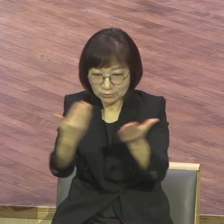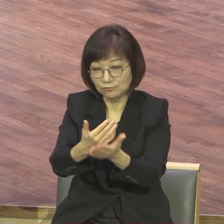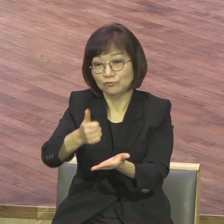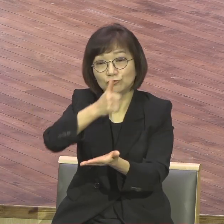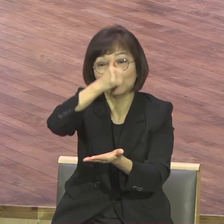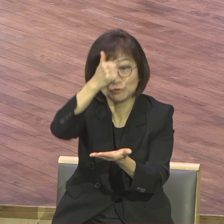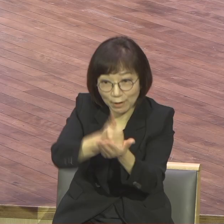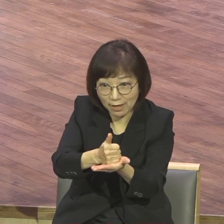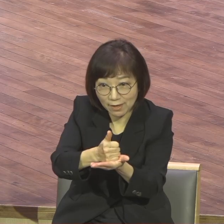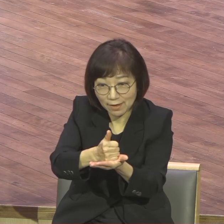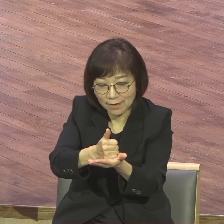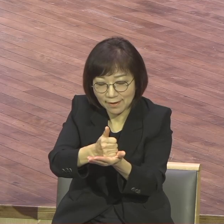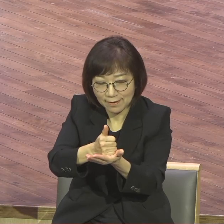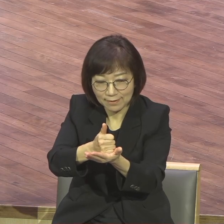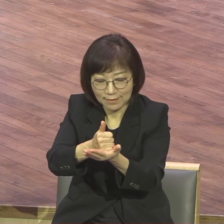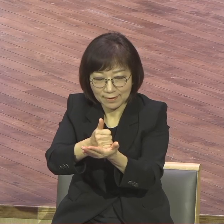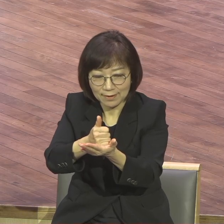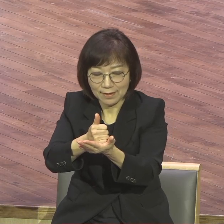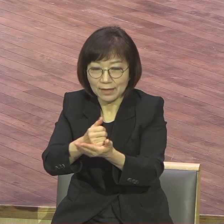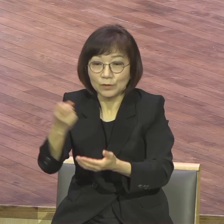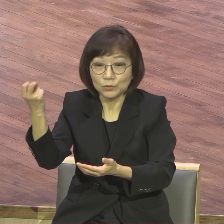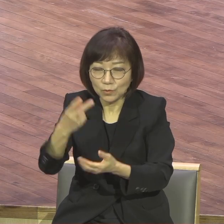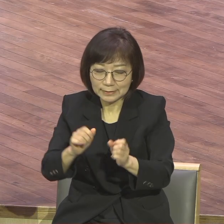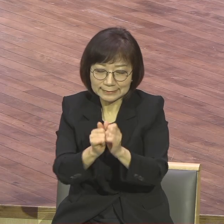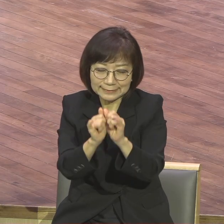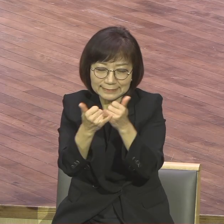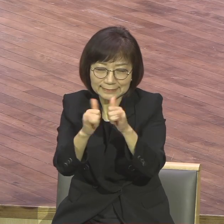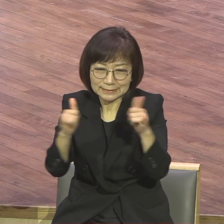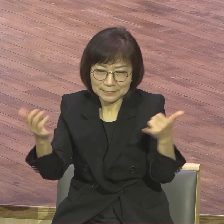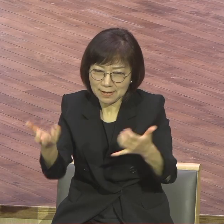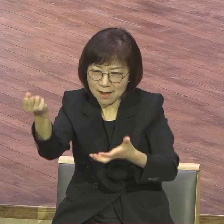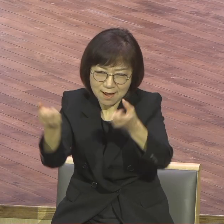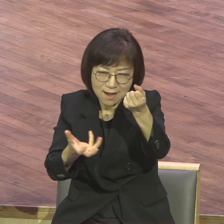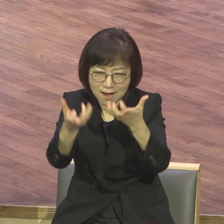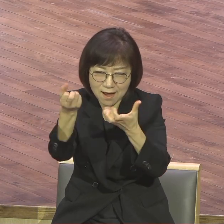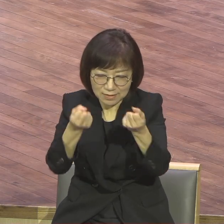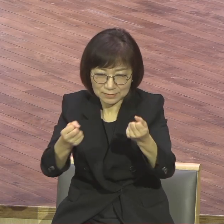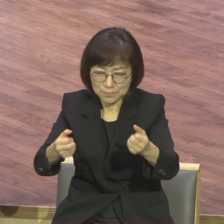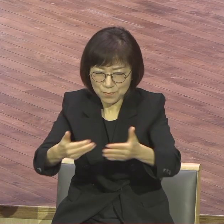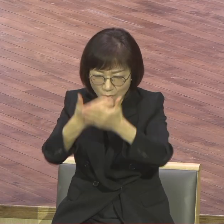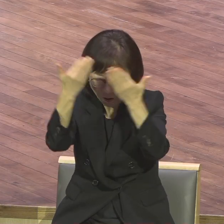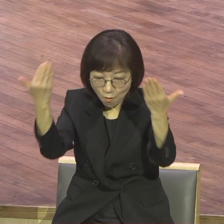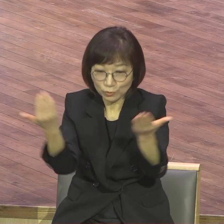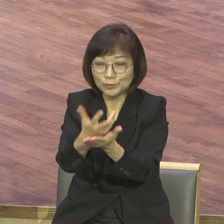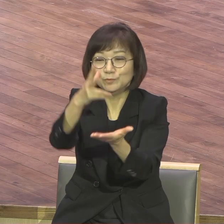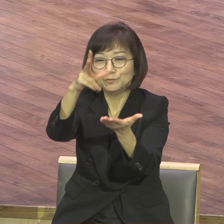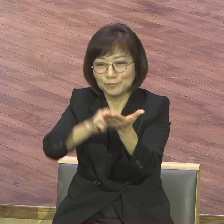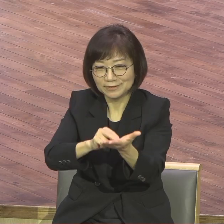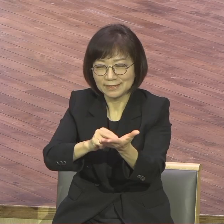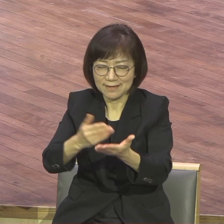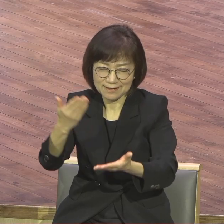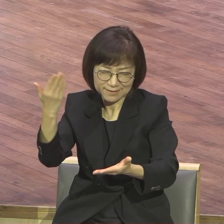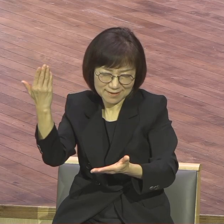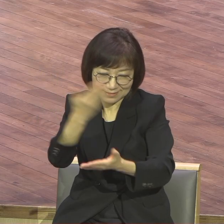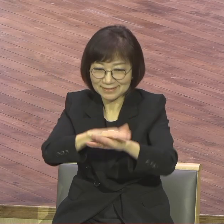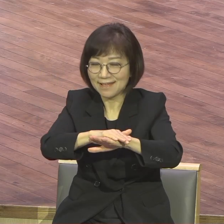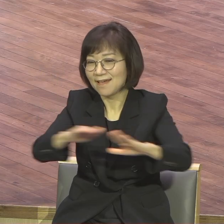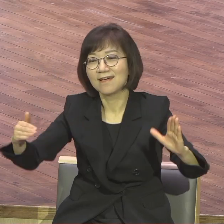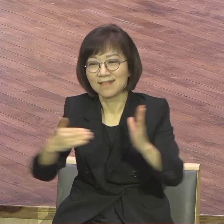완벽하게 인간 문제로 하는 것은 싹 다 해결했다. 증거로 부활하셨어요.